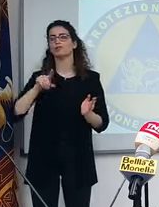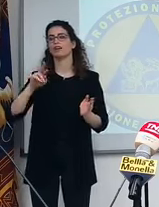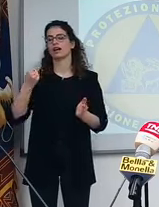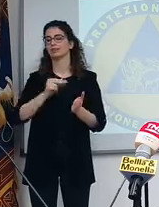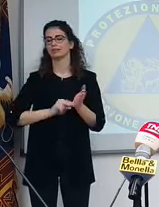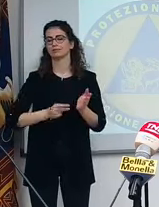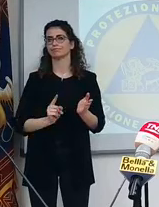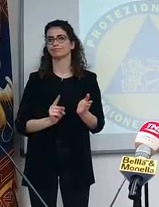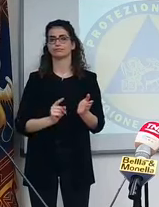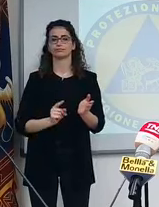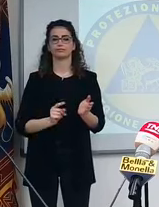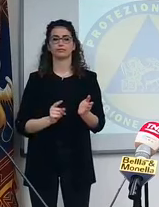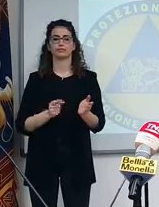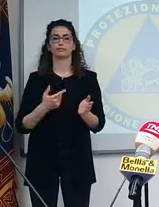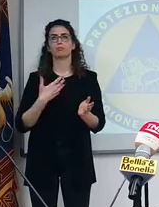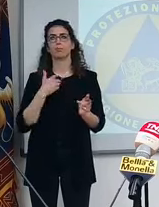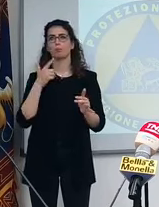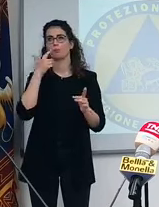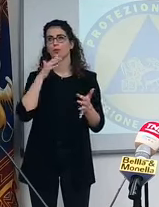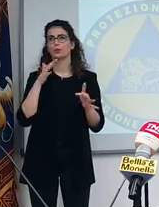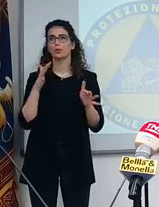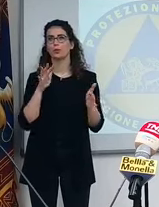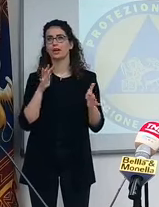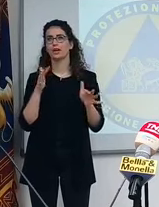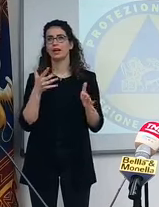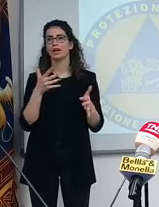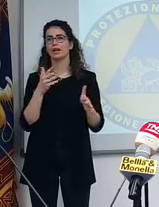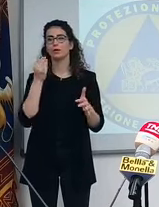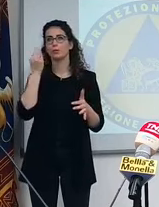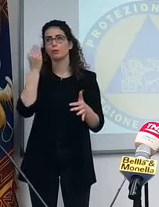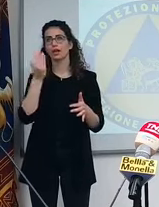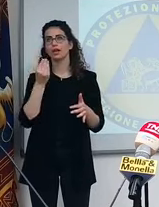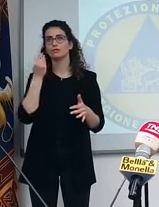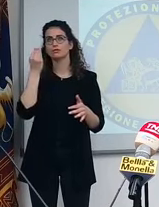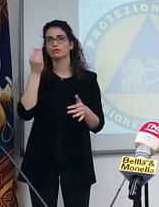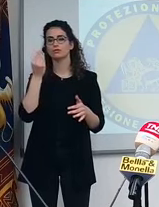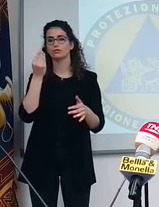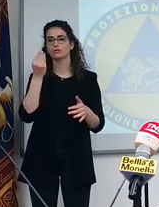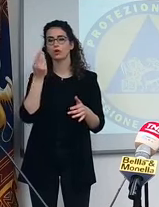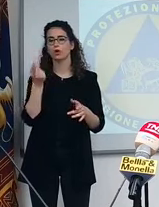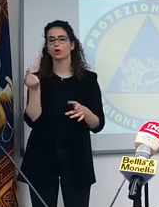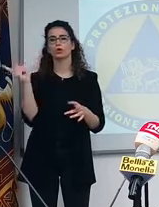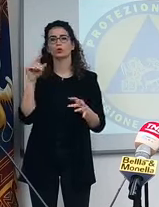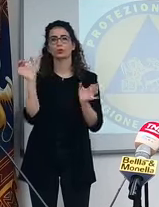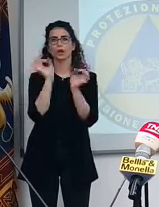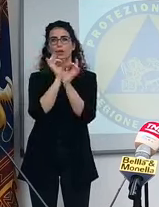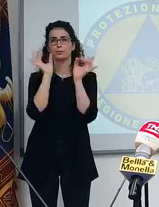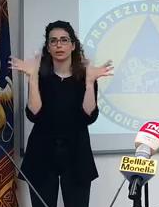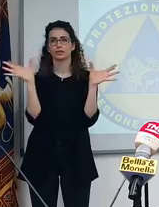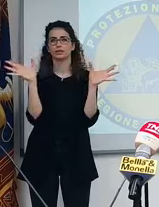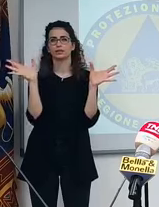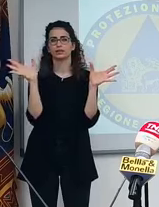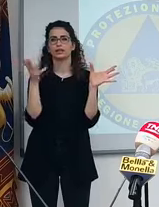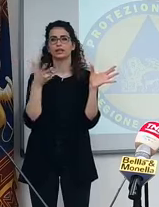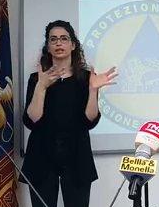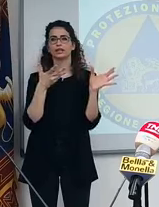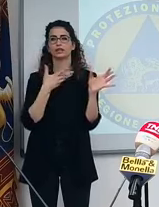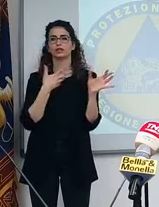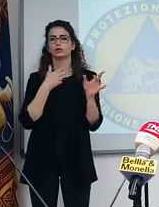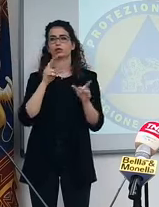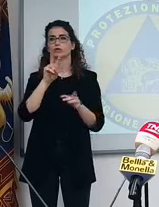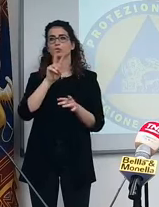Comunque noi, verosimilmente, guardate, io penso che per domani mattina noi dovremmo avere 200.000